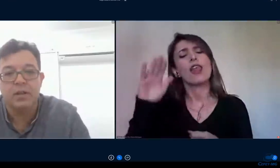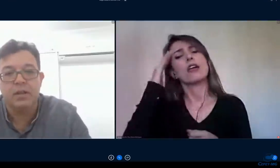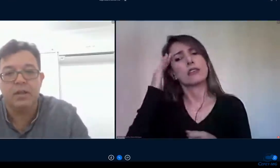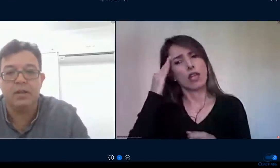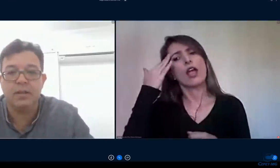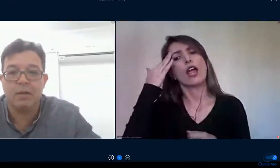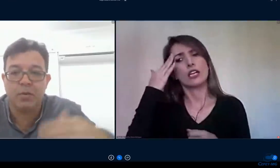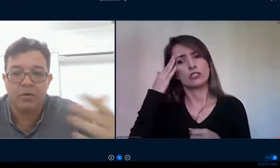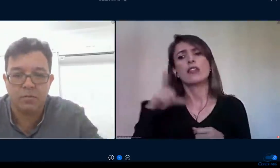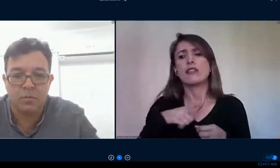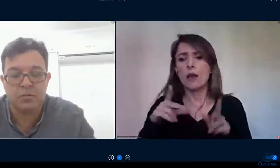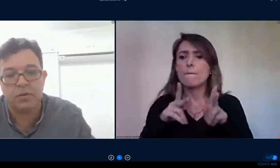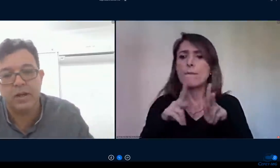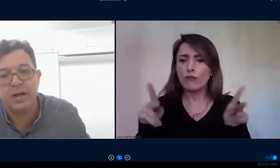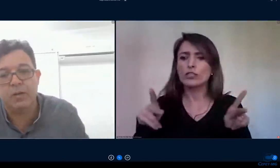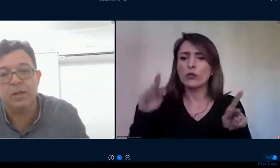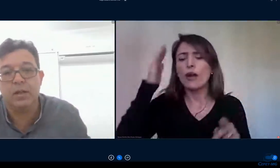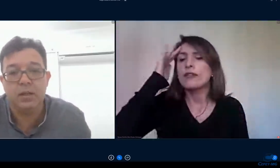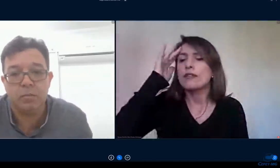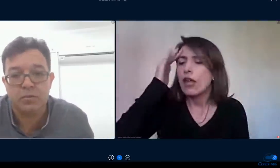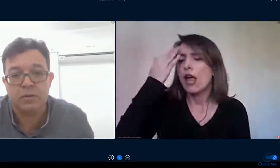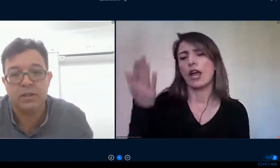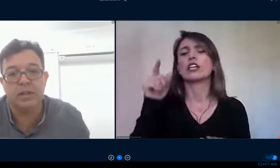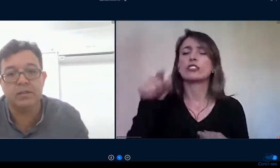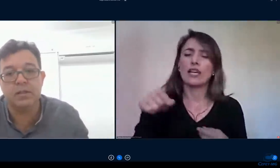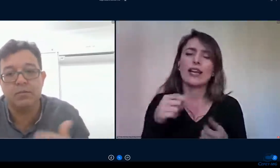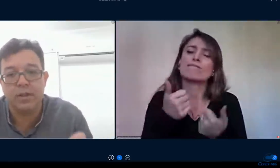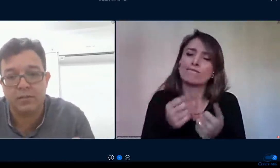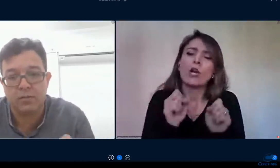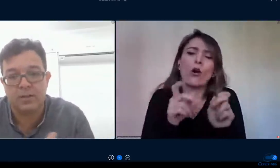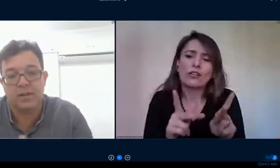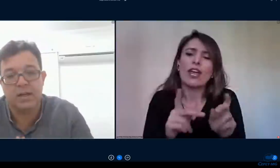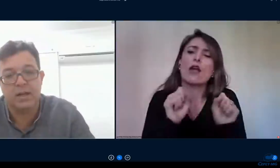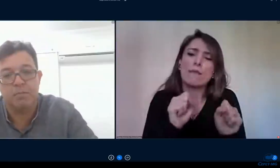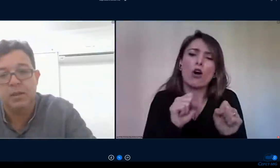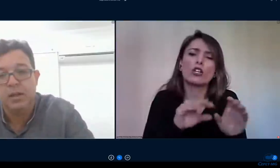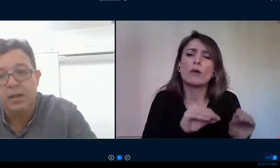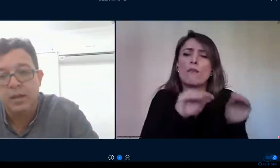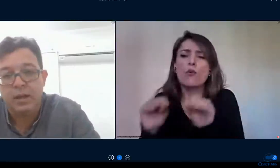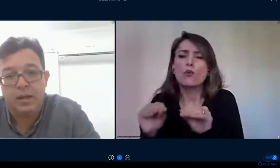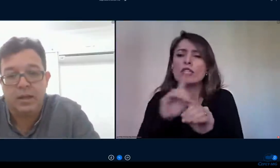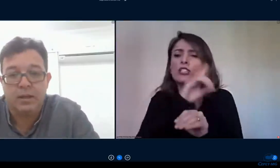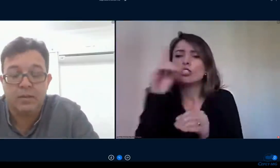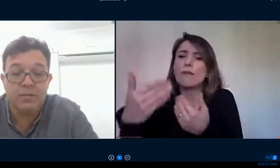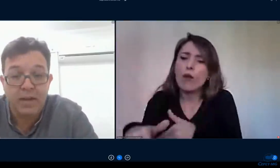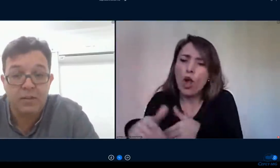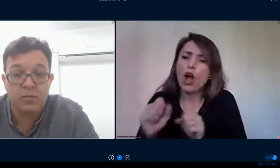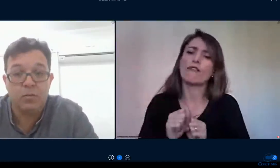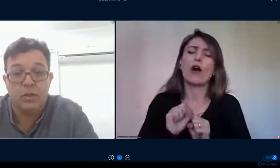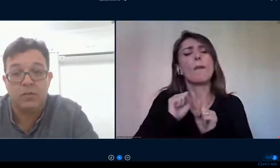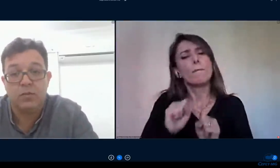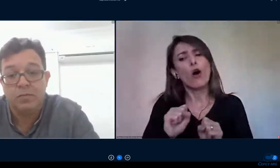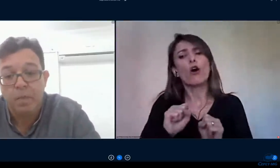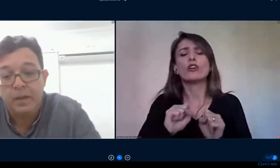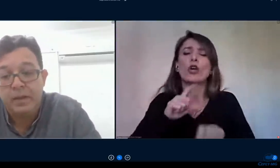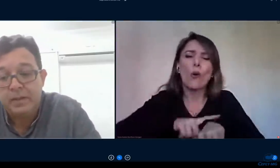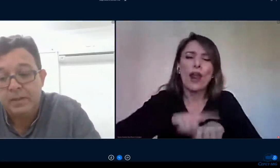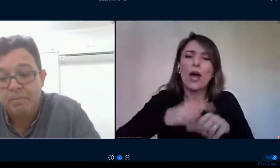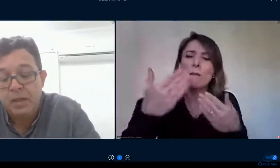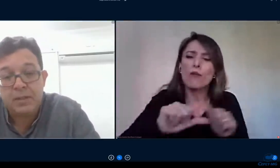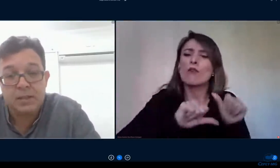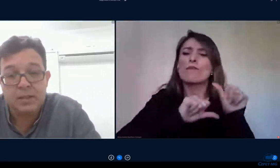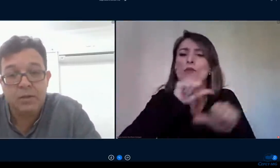prova ele dá a prova em outro horário ele liga para o estudante ele conversa no whatsapp então ele faz tudo isso